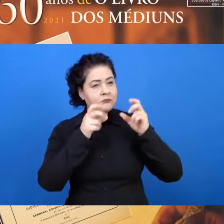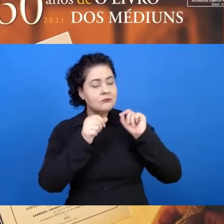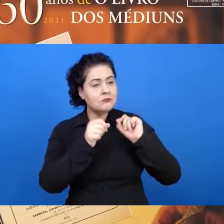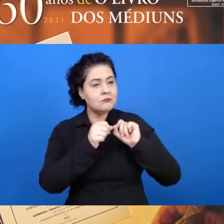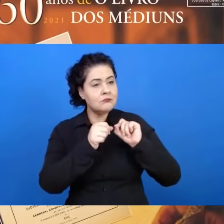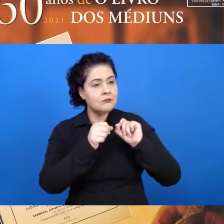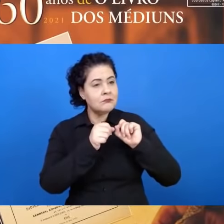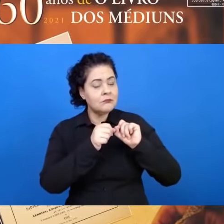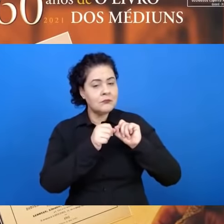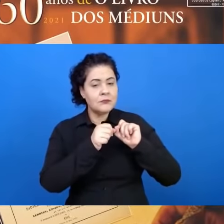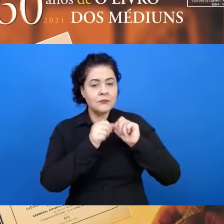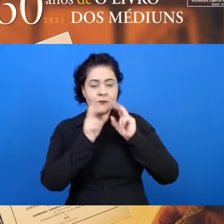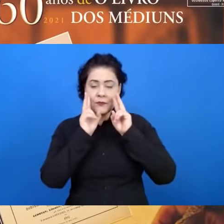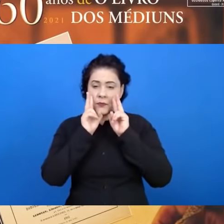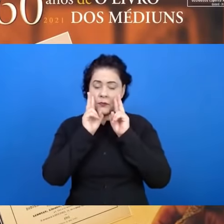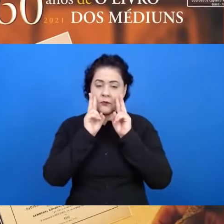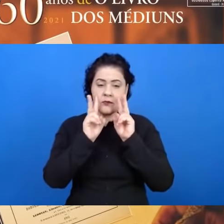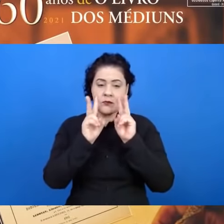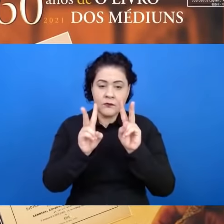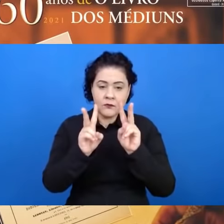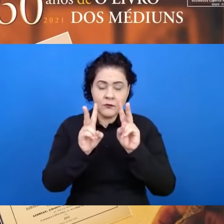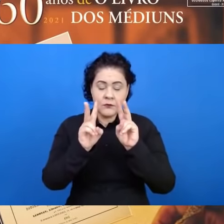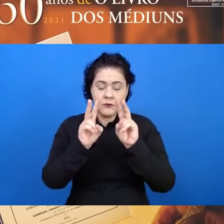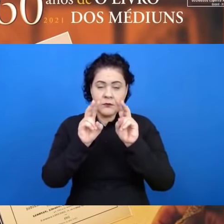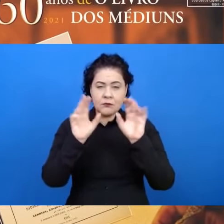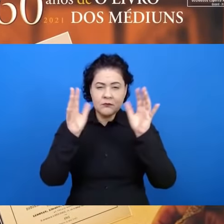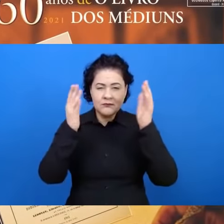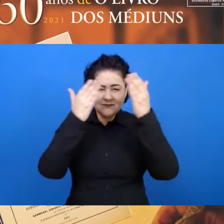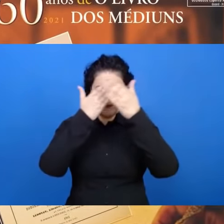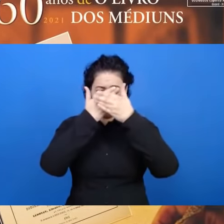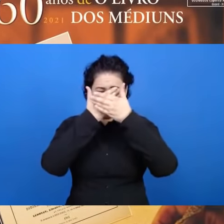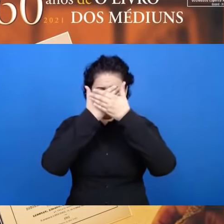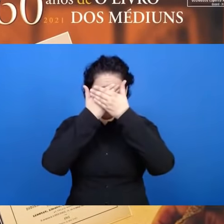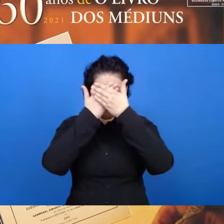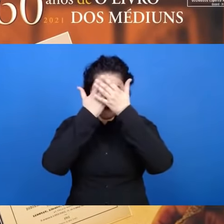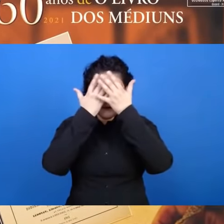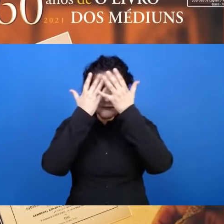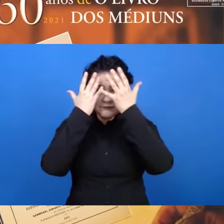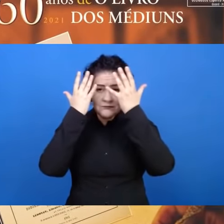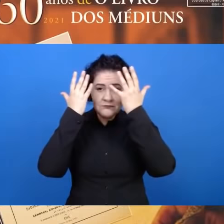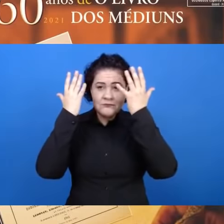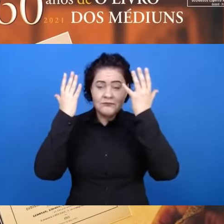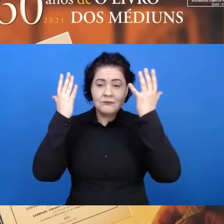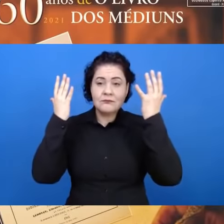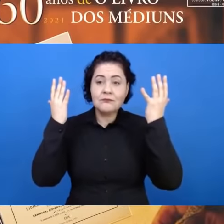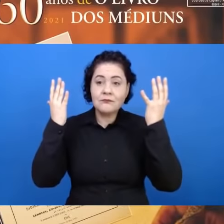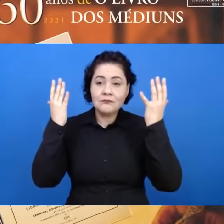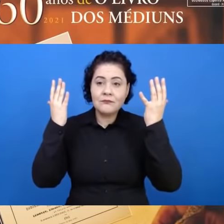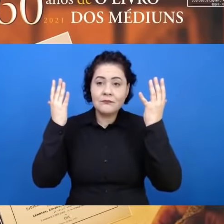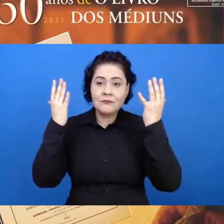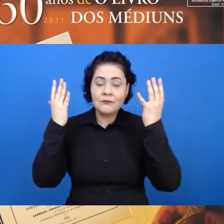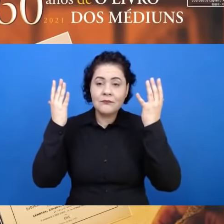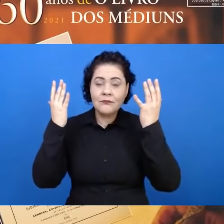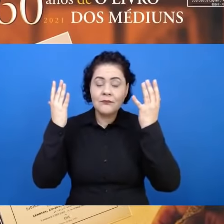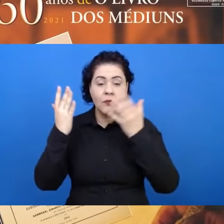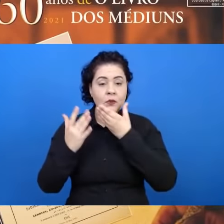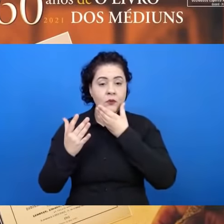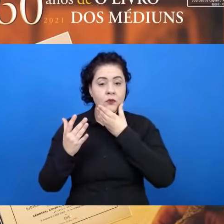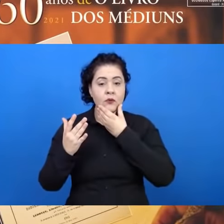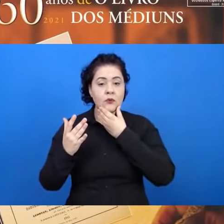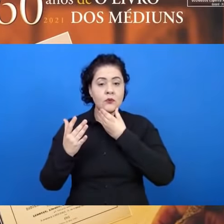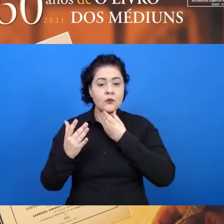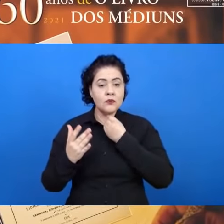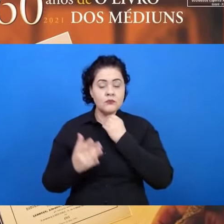a atmosfera rasgada lhe desvenda vê surgir a figura de um homem de